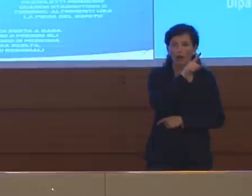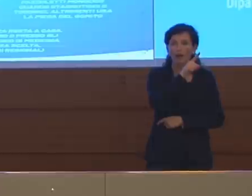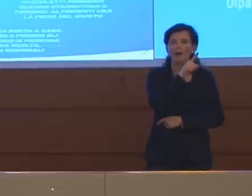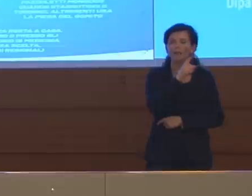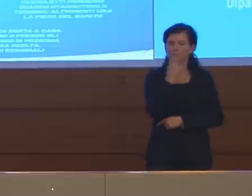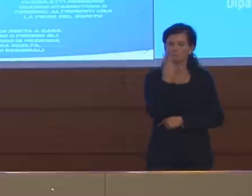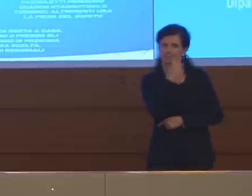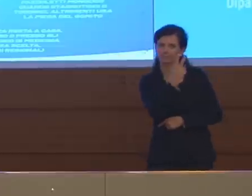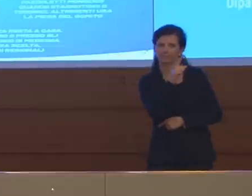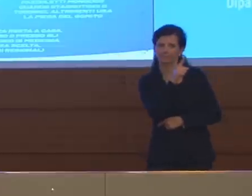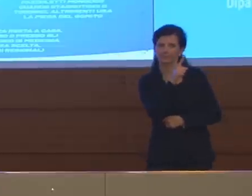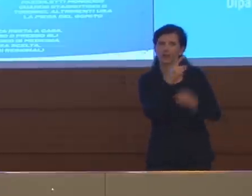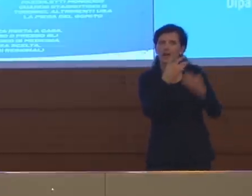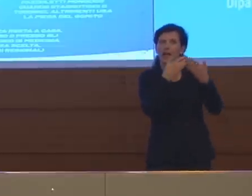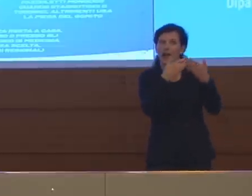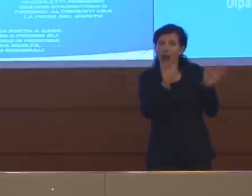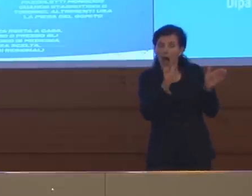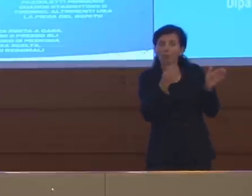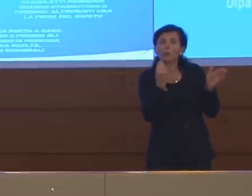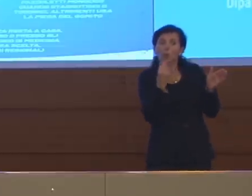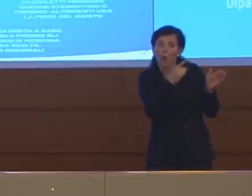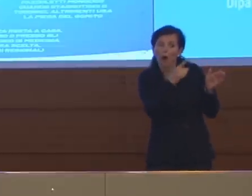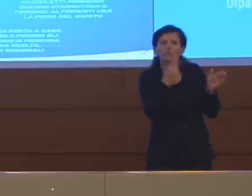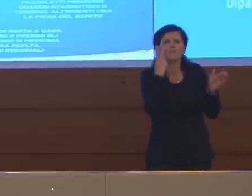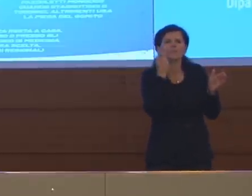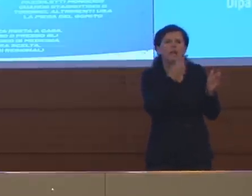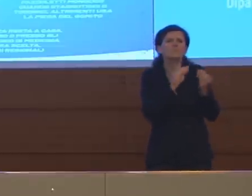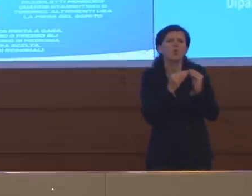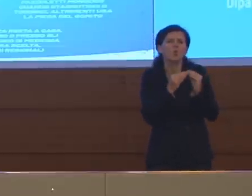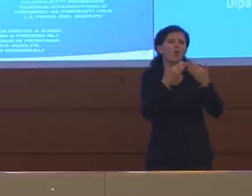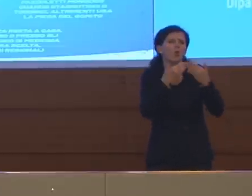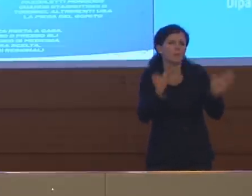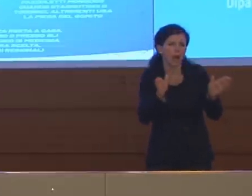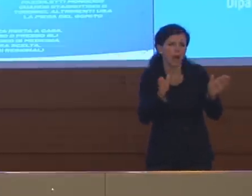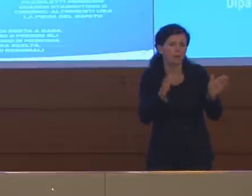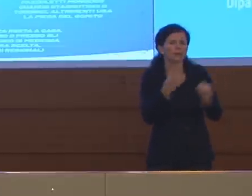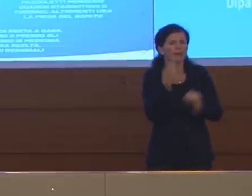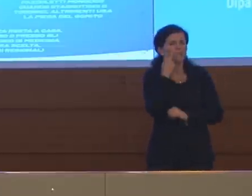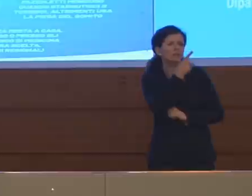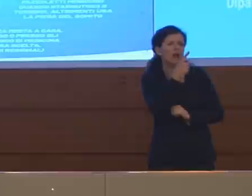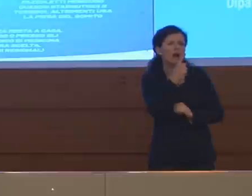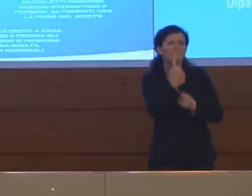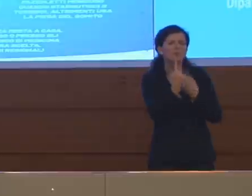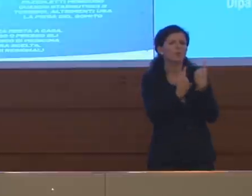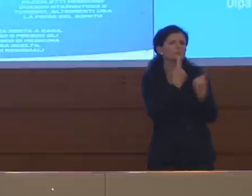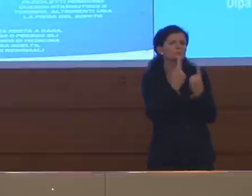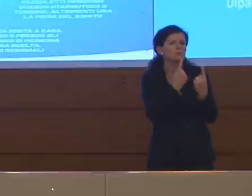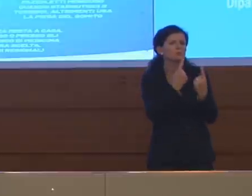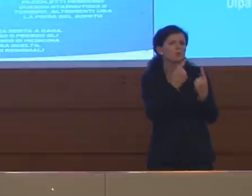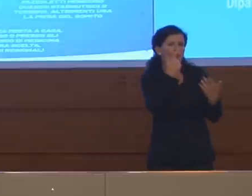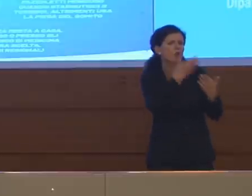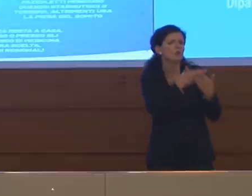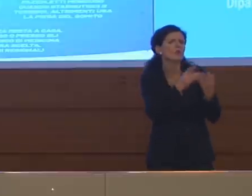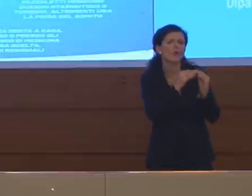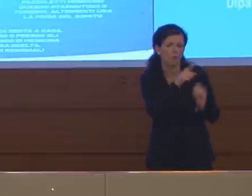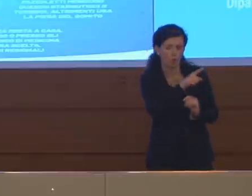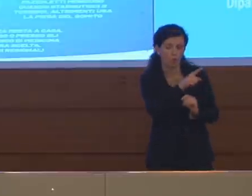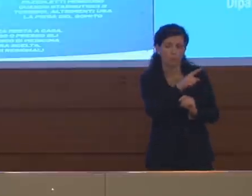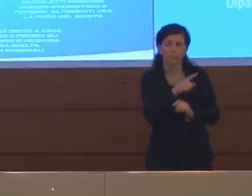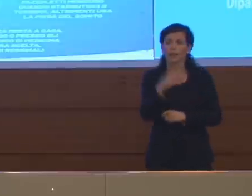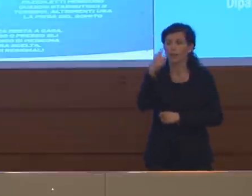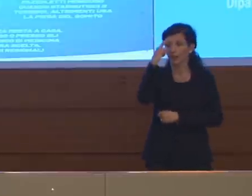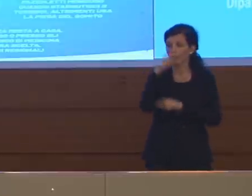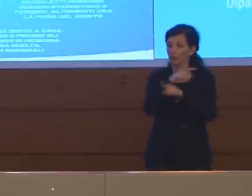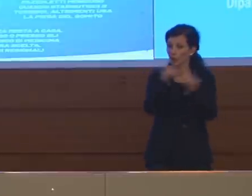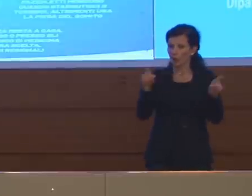vediamo quando apre che tipo di apertura farà, come si tradurranno in maniera molto concreta. Tenete presente che anche noi abbiamo